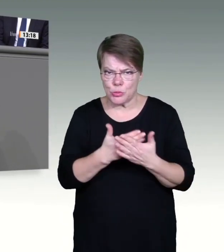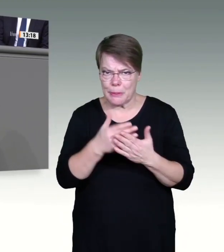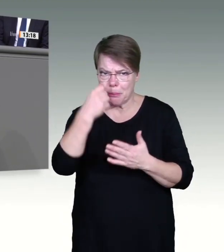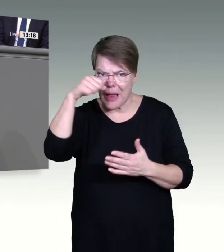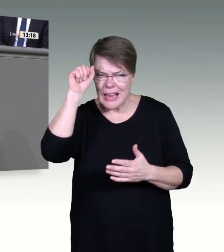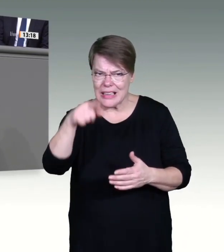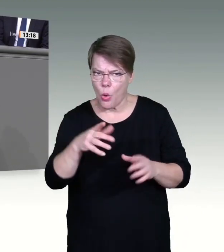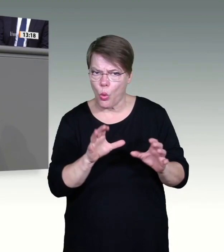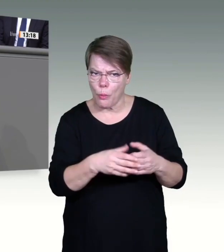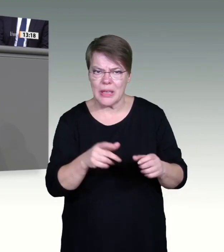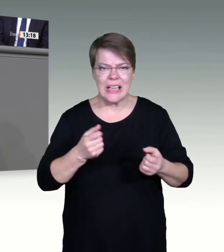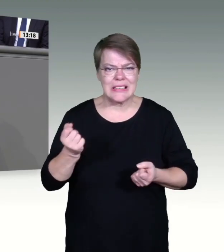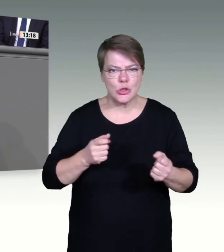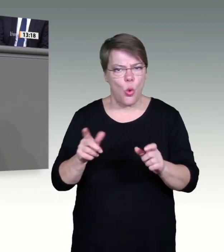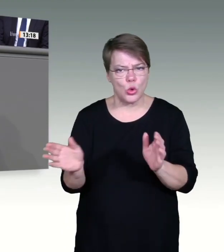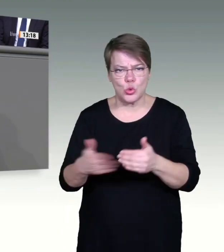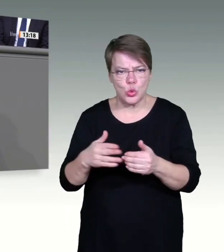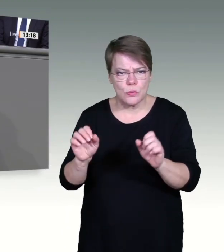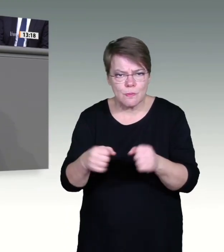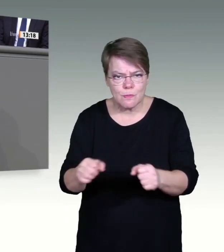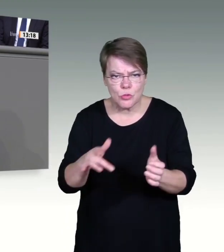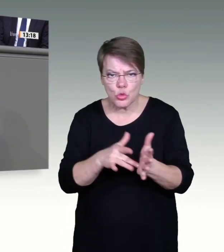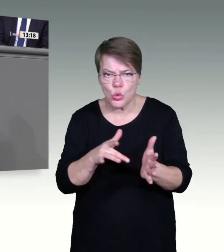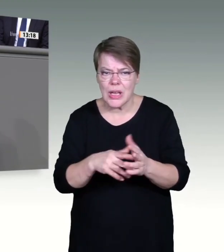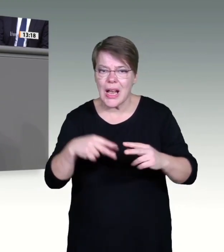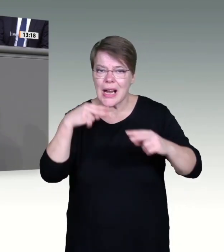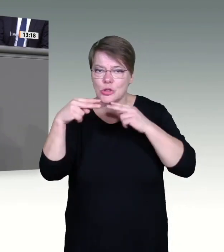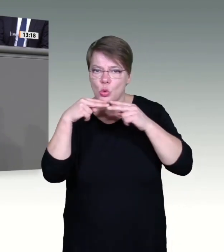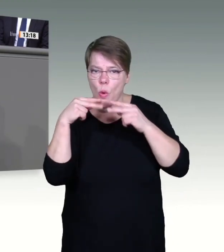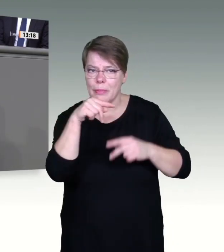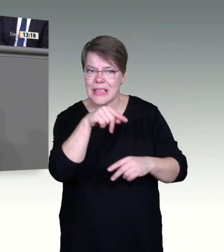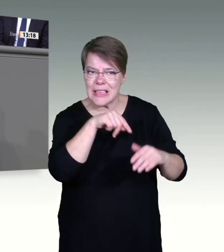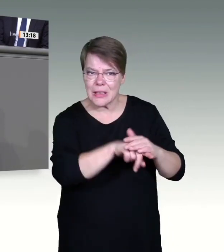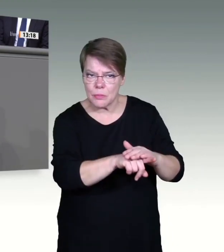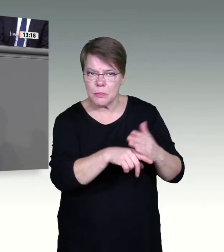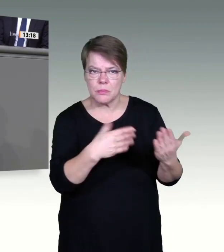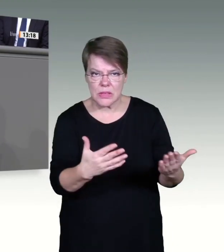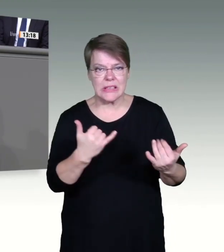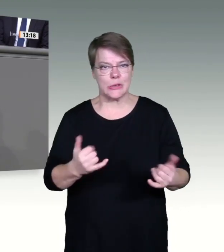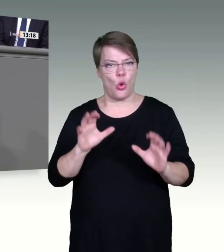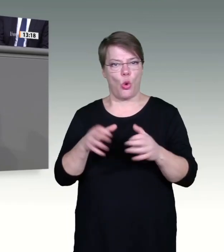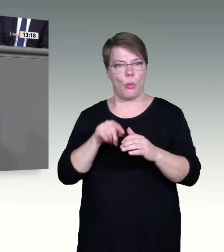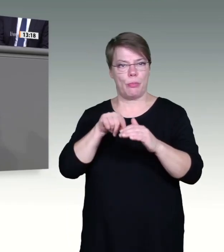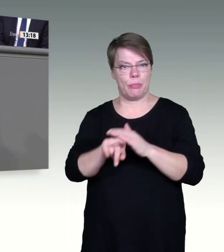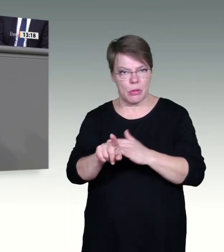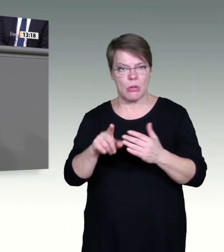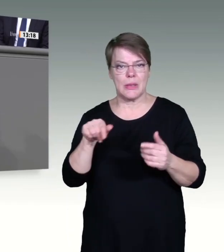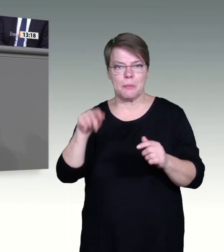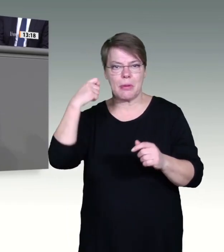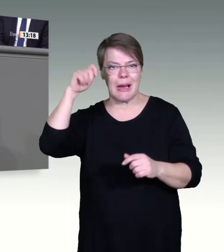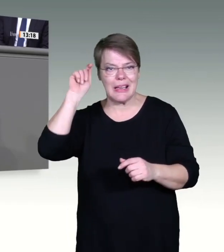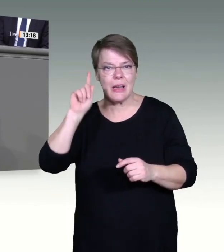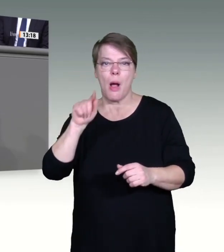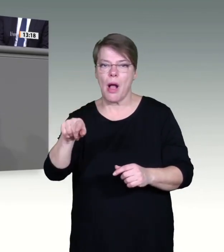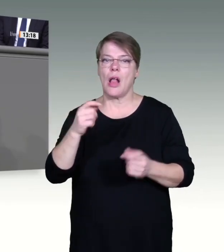liebe Kolleginnen und Kollegen. Und wenn Sie es ehrlich meinen würden, dann würden Sie auch zu der Coronaprämie, die Sie ja vollmundig angekündigt